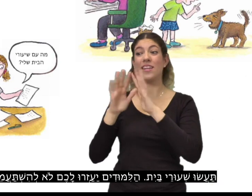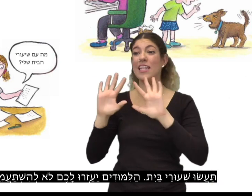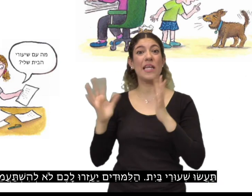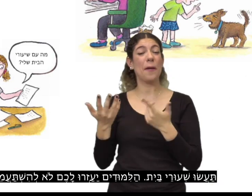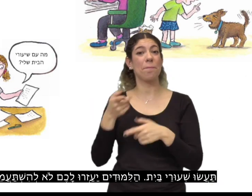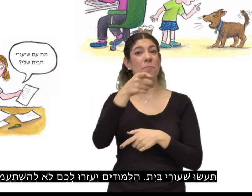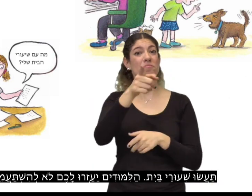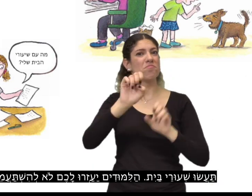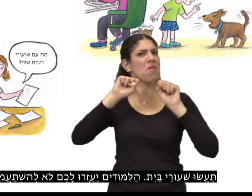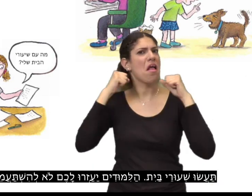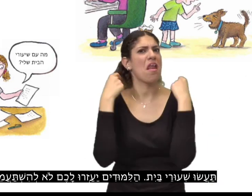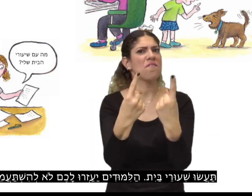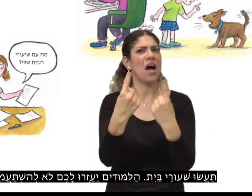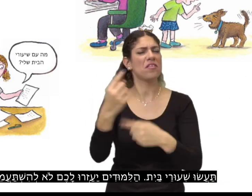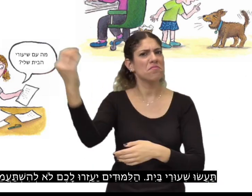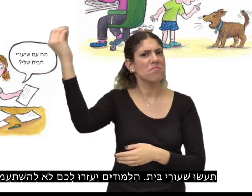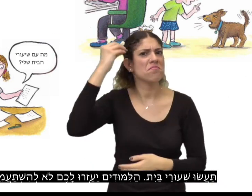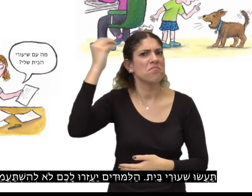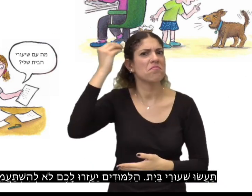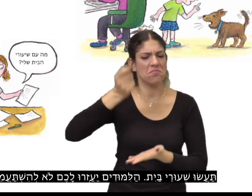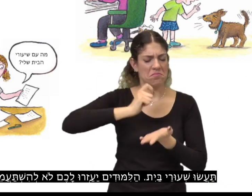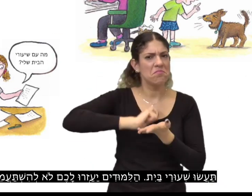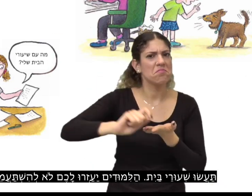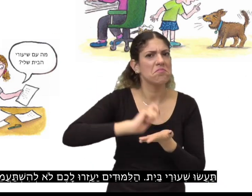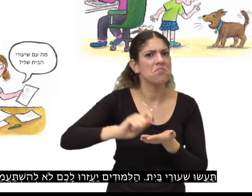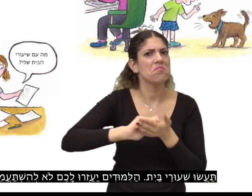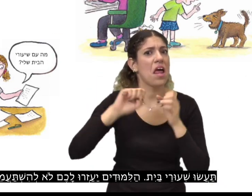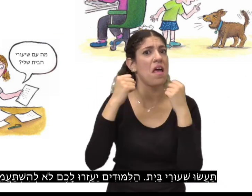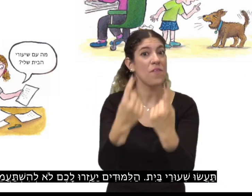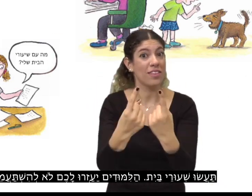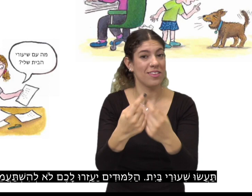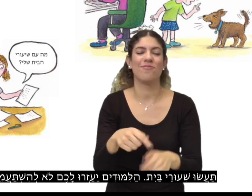תעשו שיעורי בית. הלימודים יעזרו לכם לא להשתעמם.